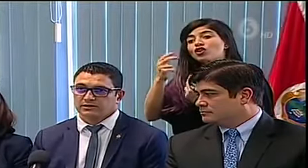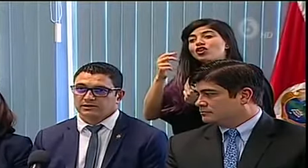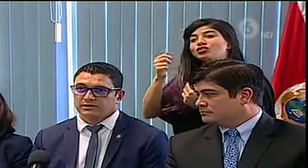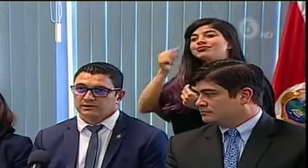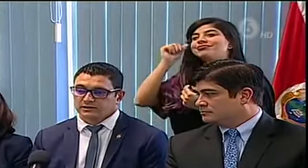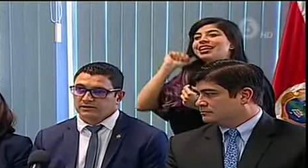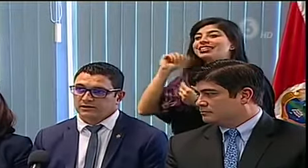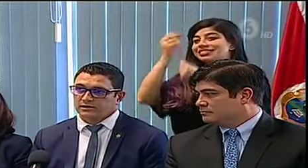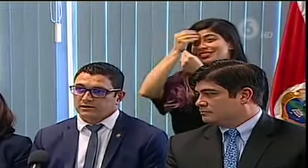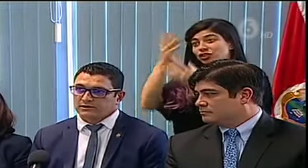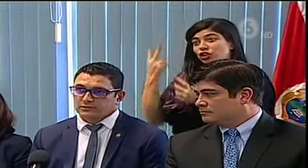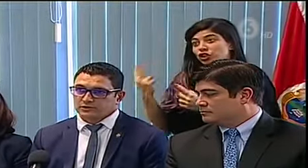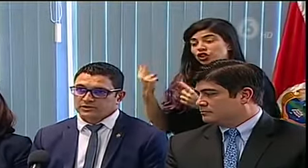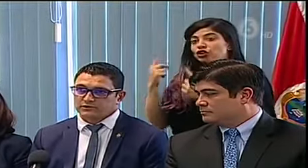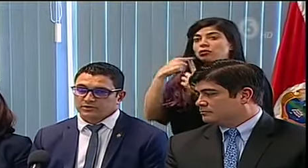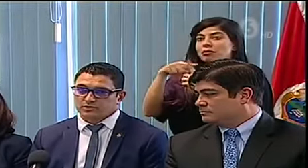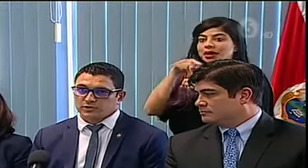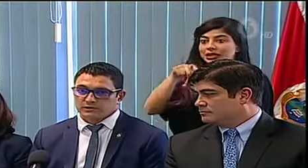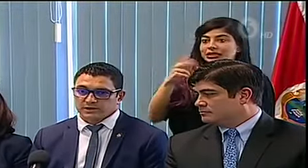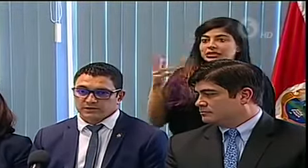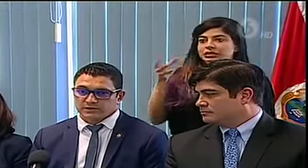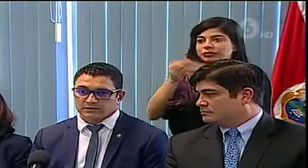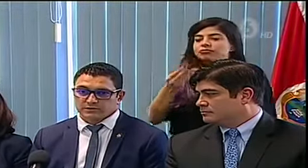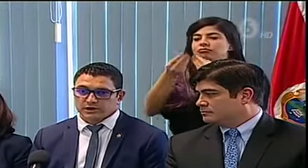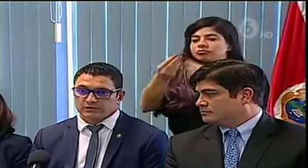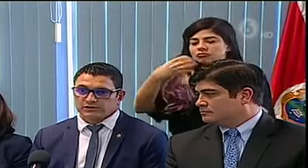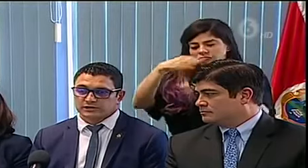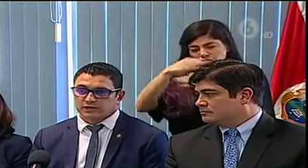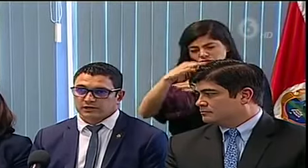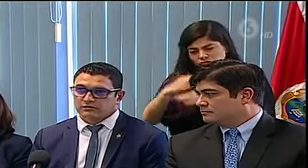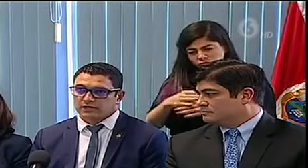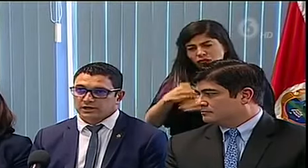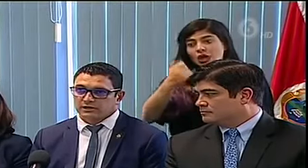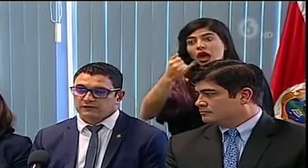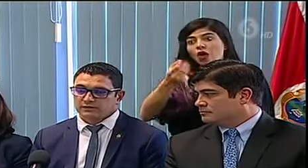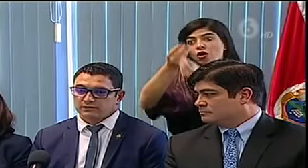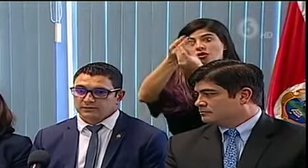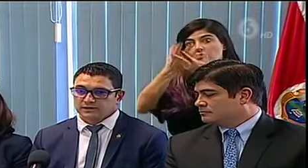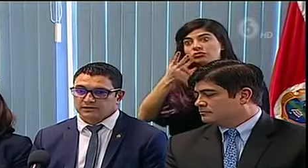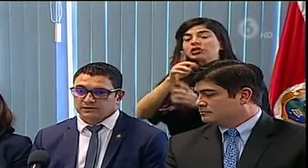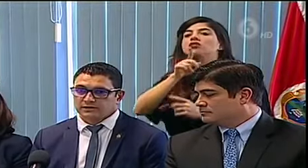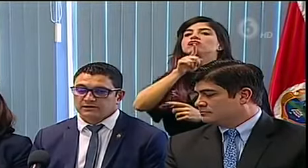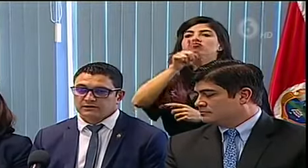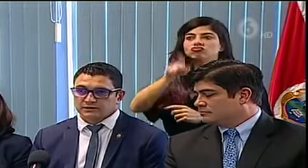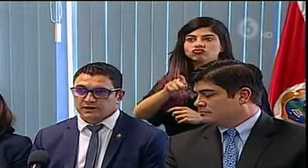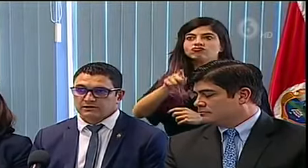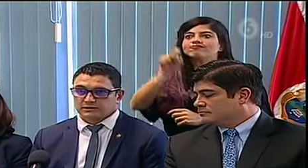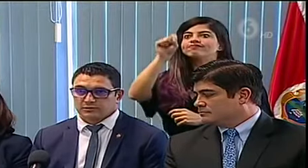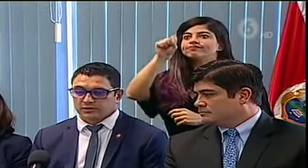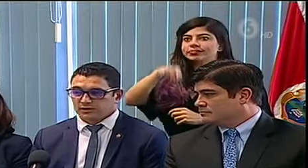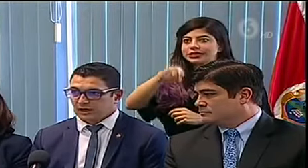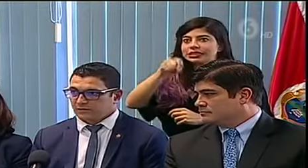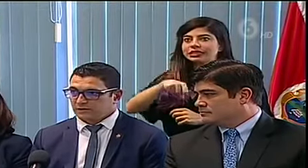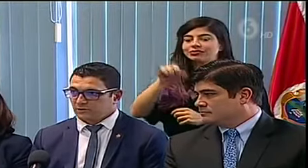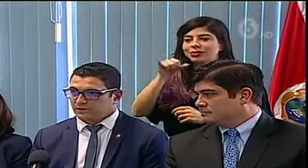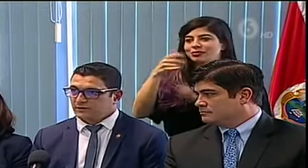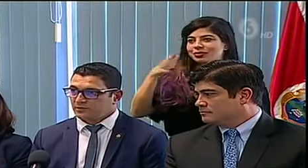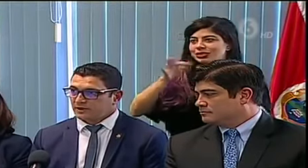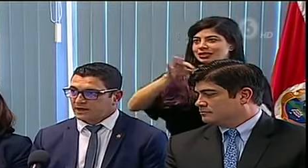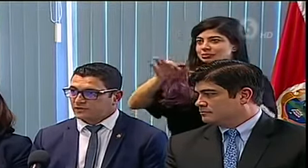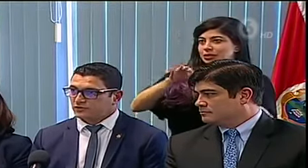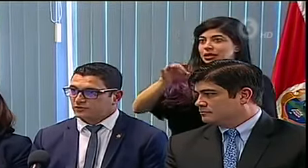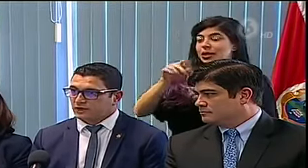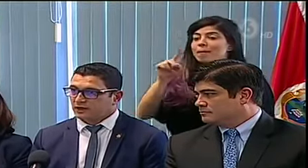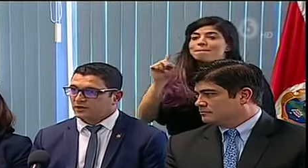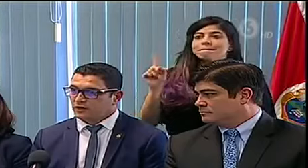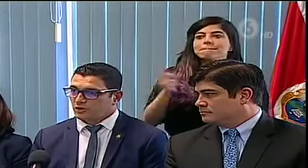anteriormente el día de ayer se procesaron simultáneamente y el resultado está arrojando que efectivamente se trata, como indicaba anteriormente,